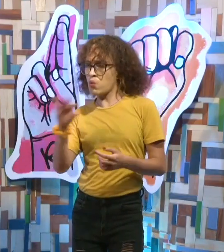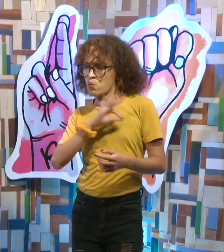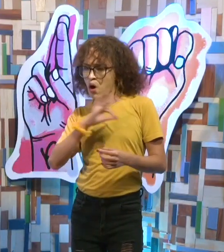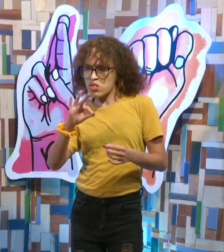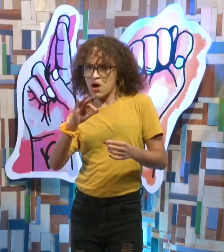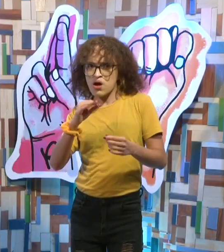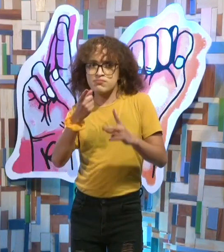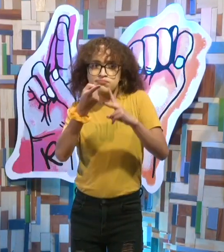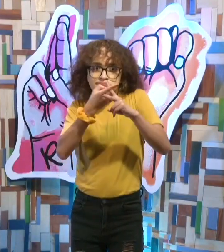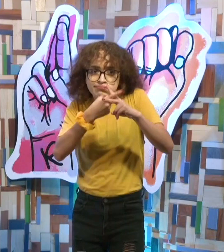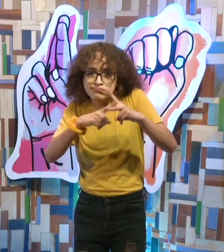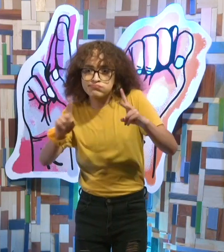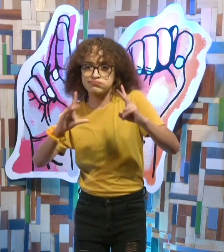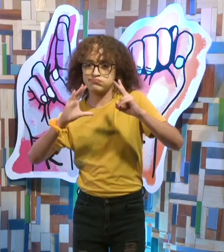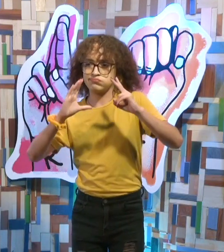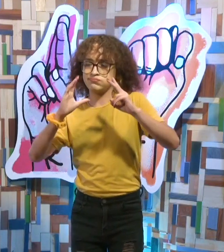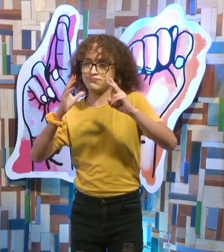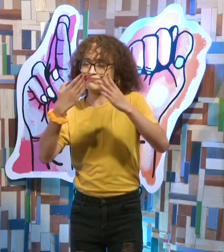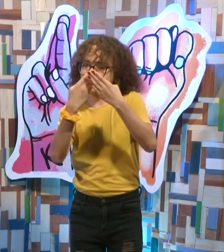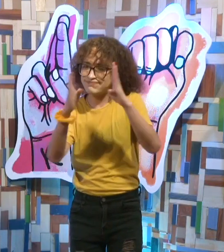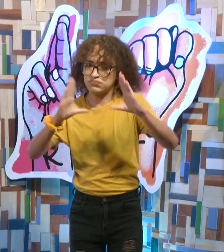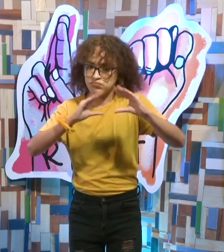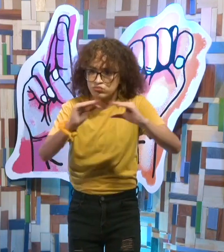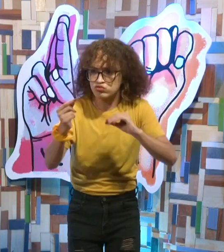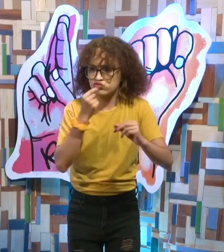Está muy interesante el abrir espacios de educación.